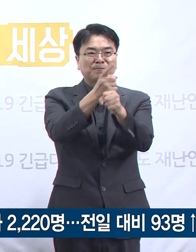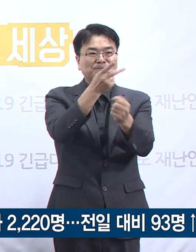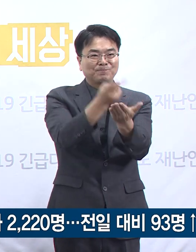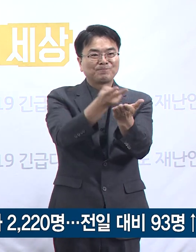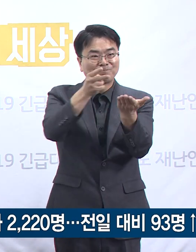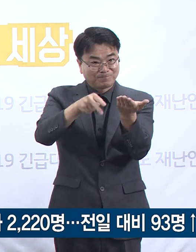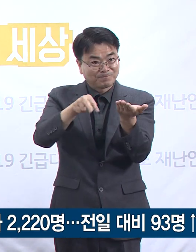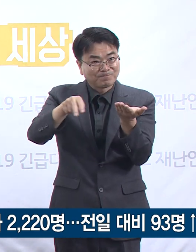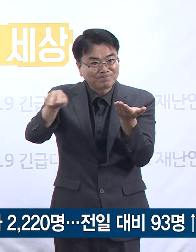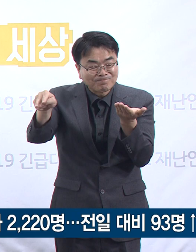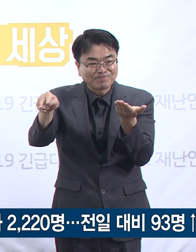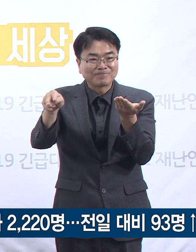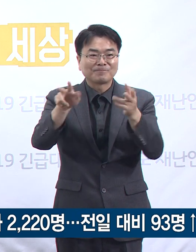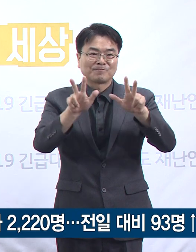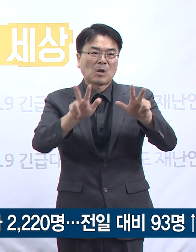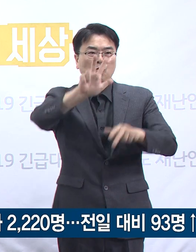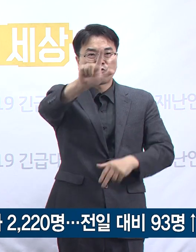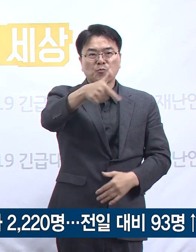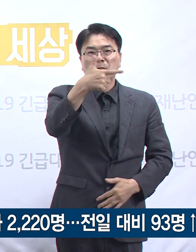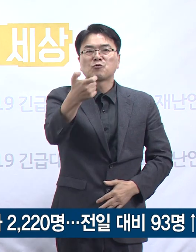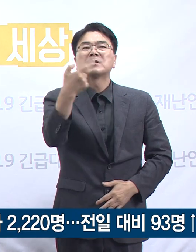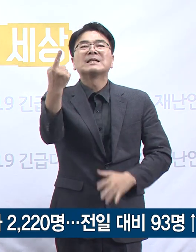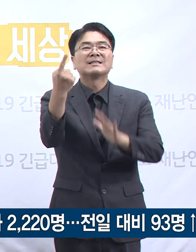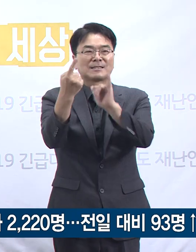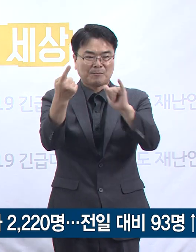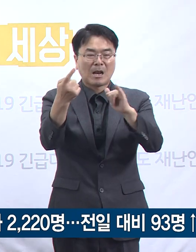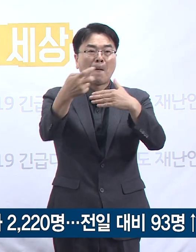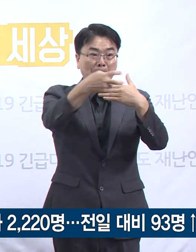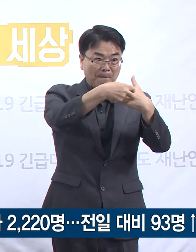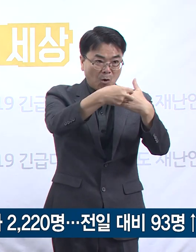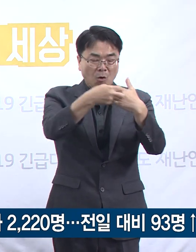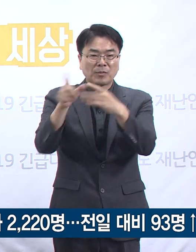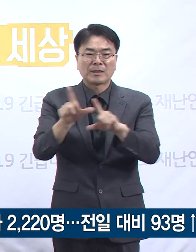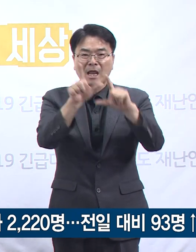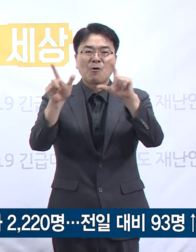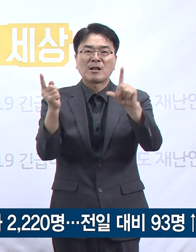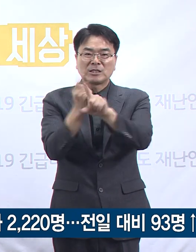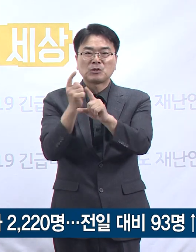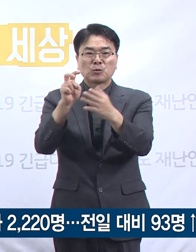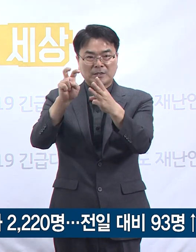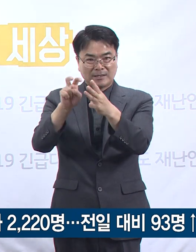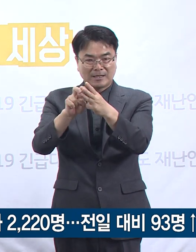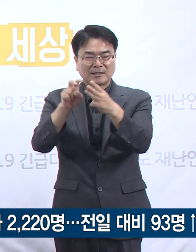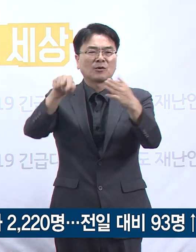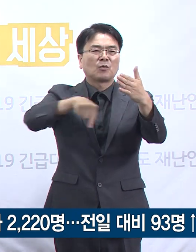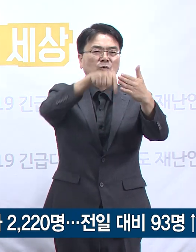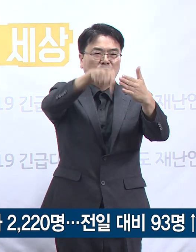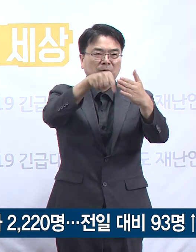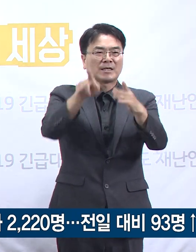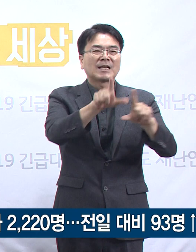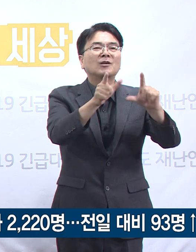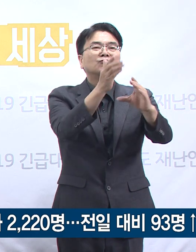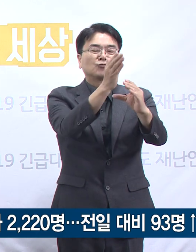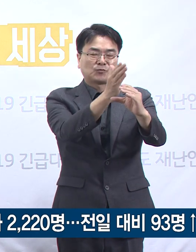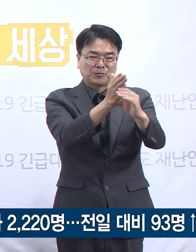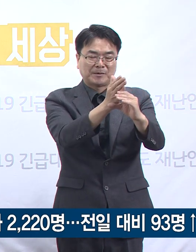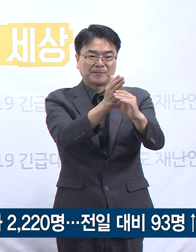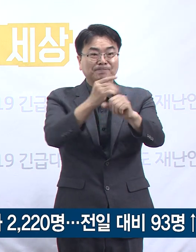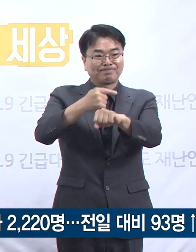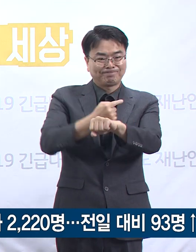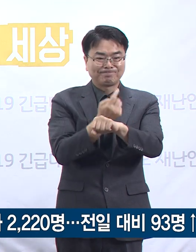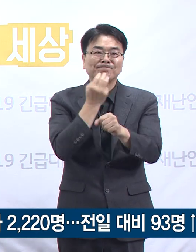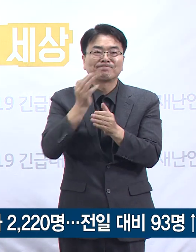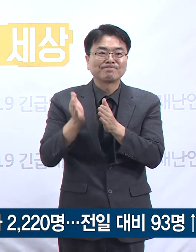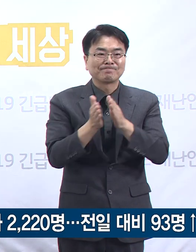현재 661명이 병원 및 생활치료센터에서 격리 중입니다. 다음은